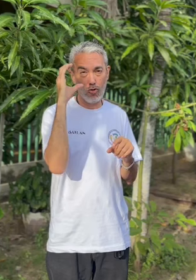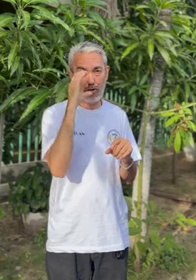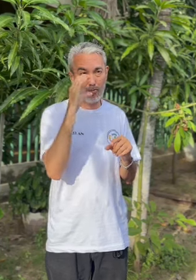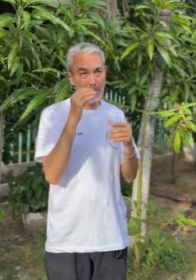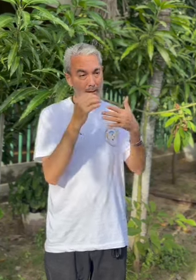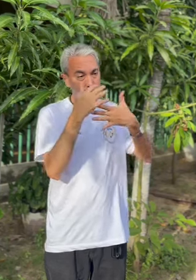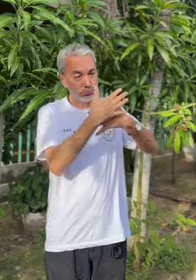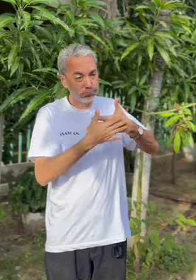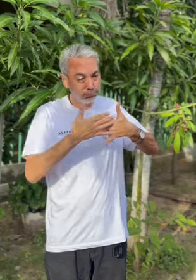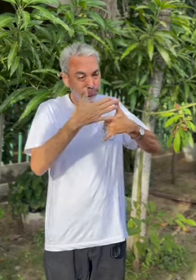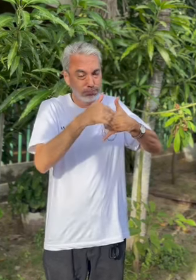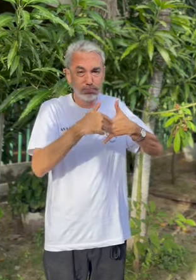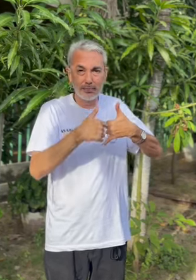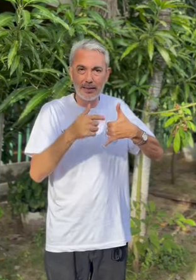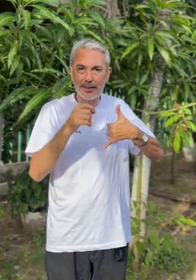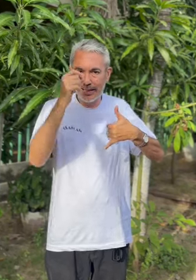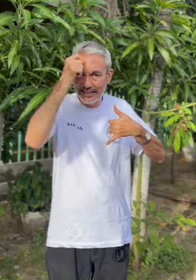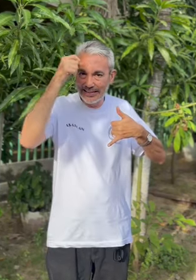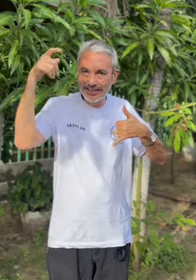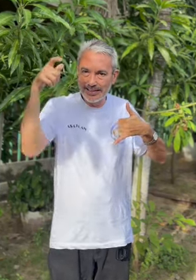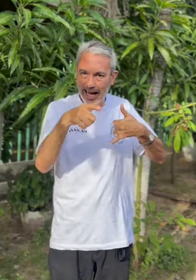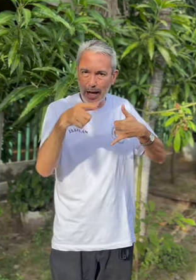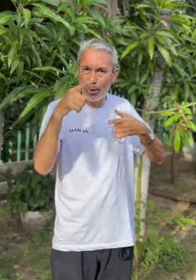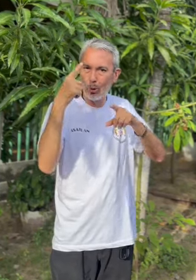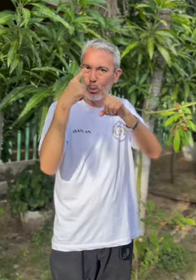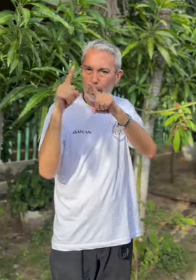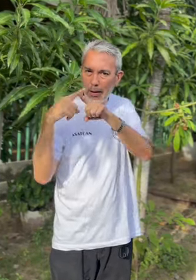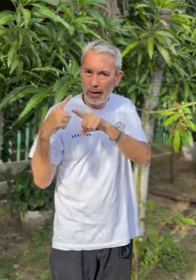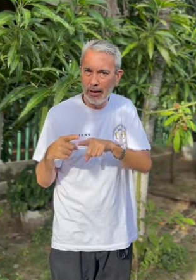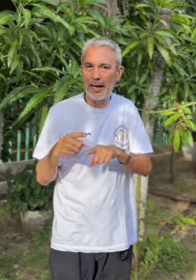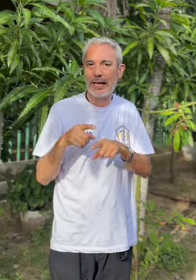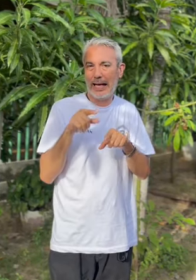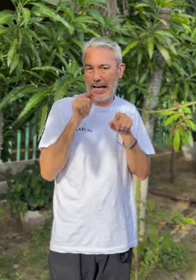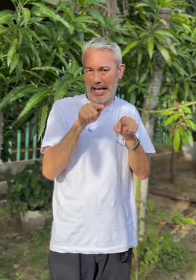y en todo el país para conseguir logros.